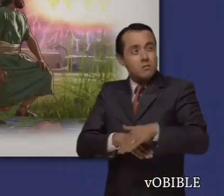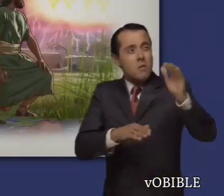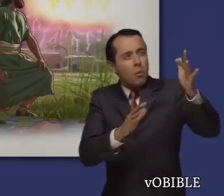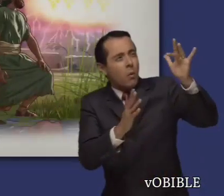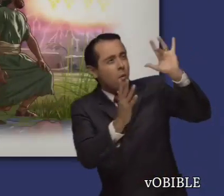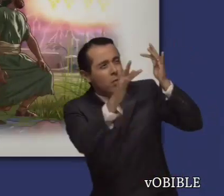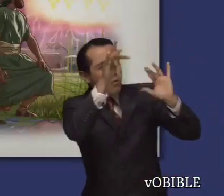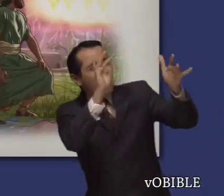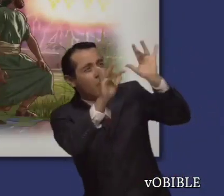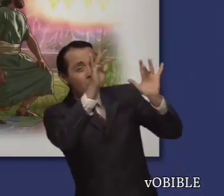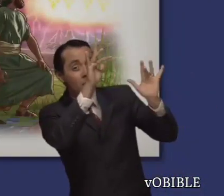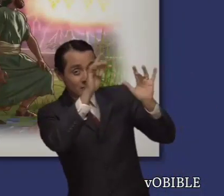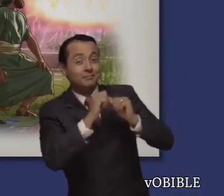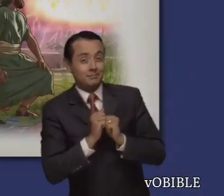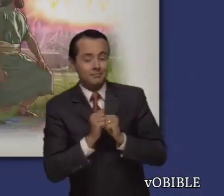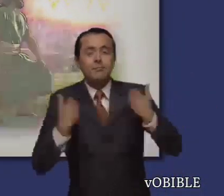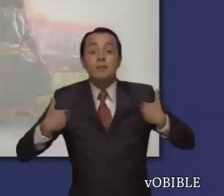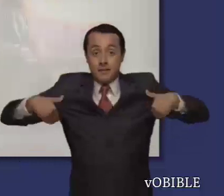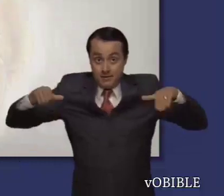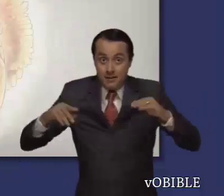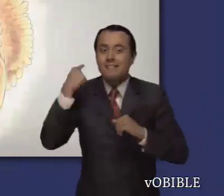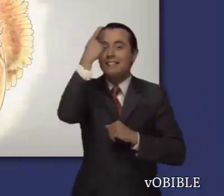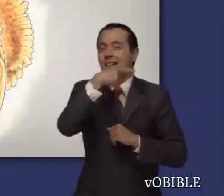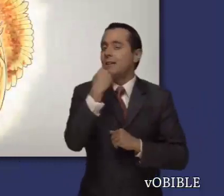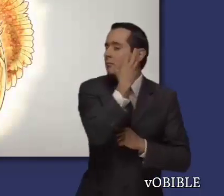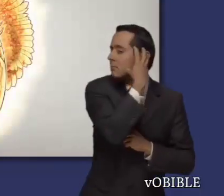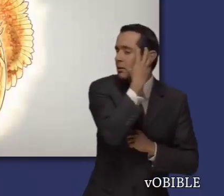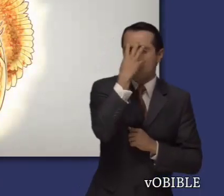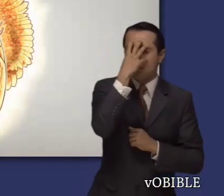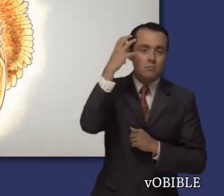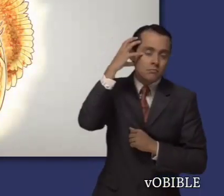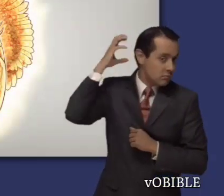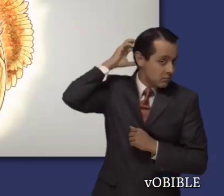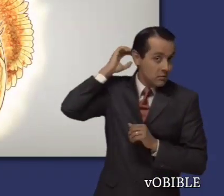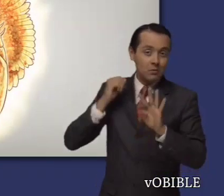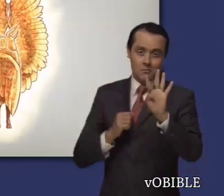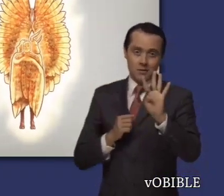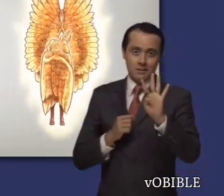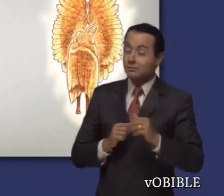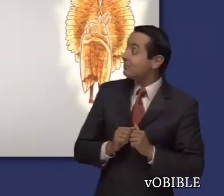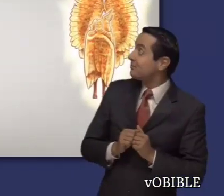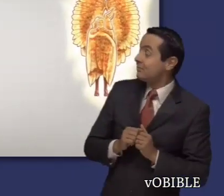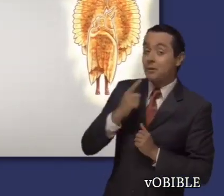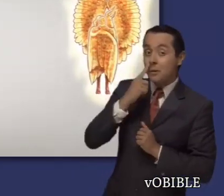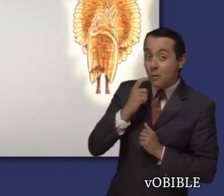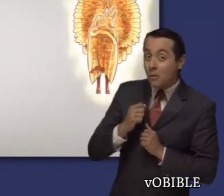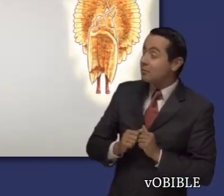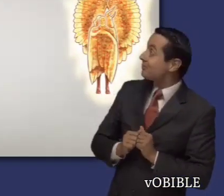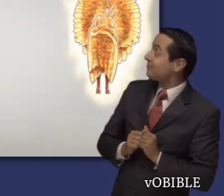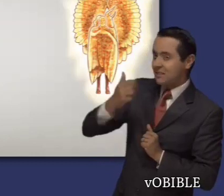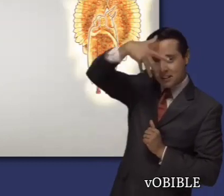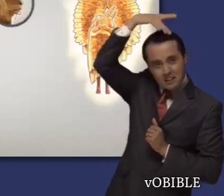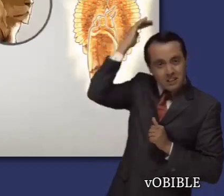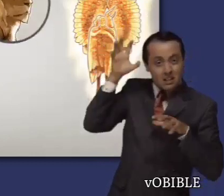contempla cuatro criaturas vivientes o querubines. Cada una tiene cuatro caras. La de un